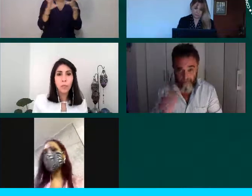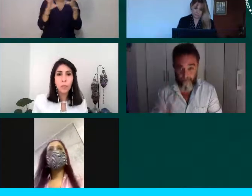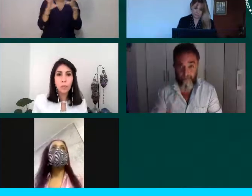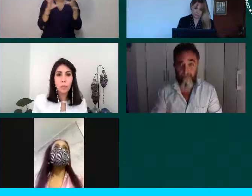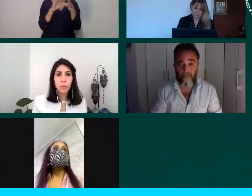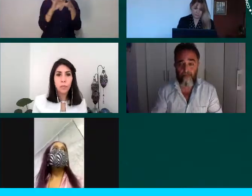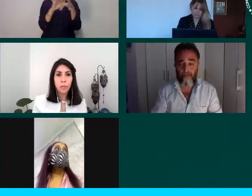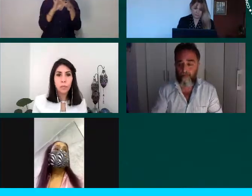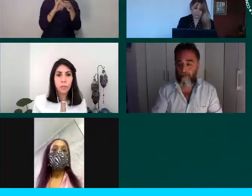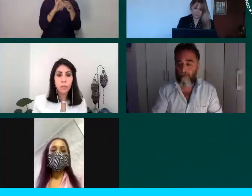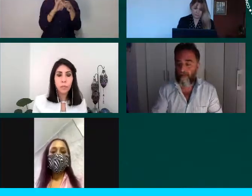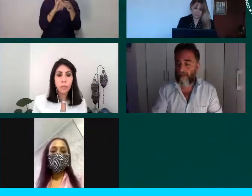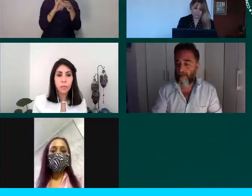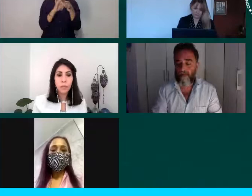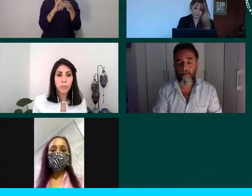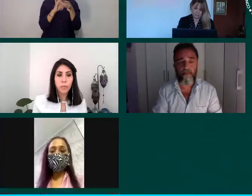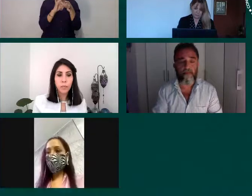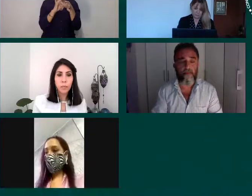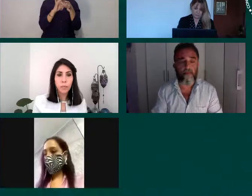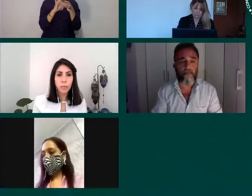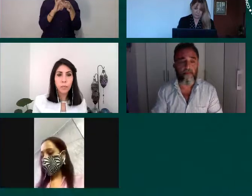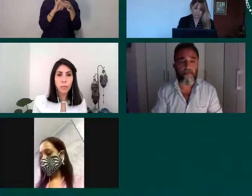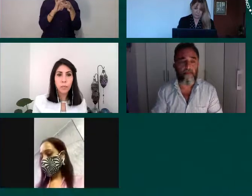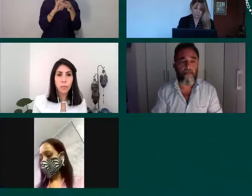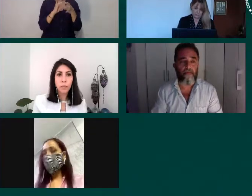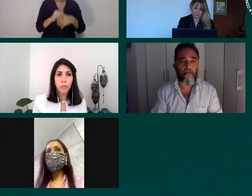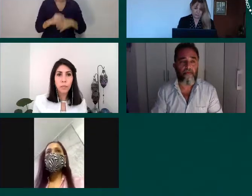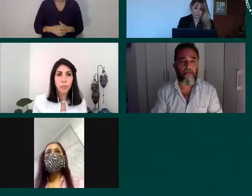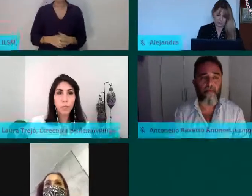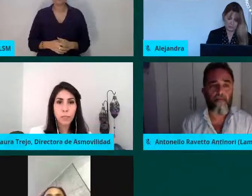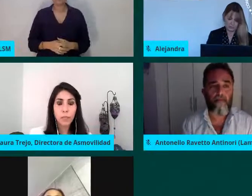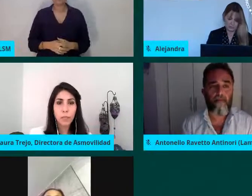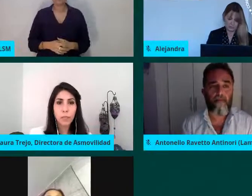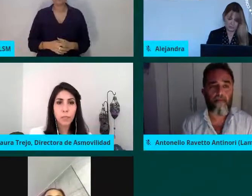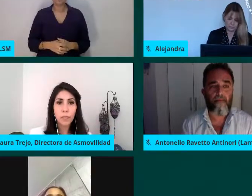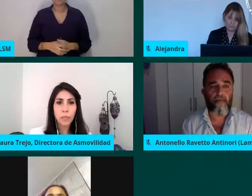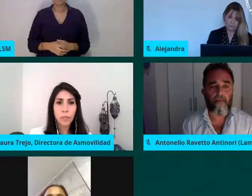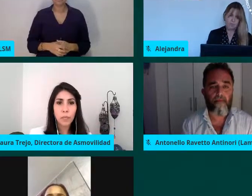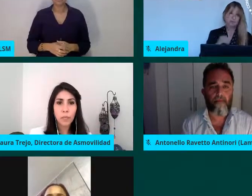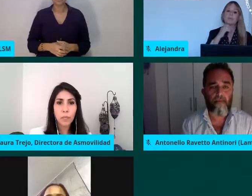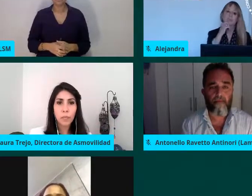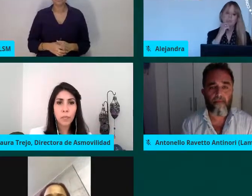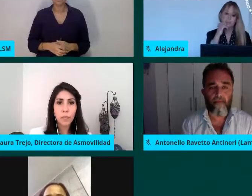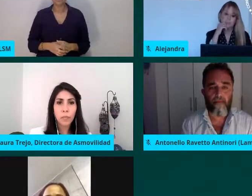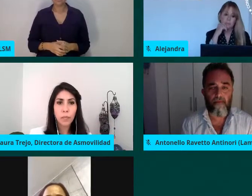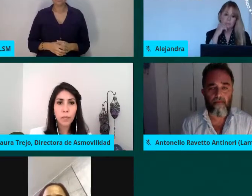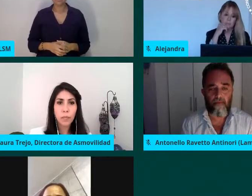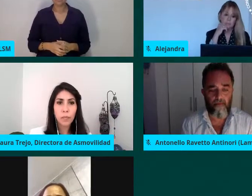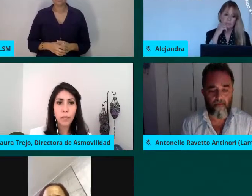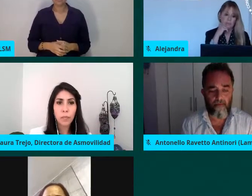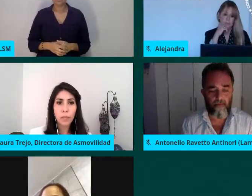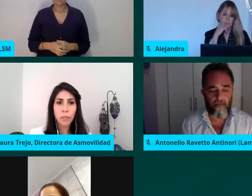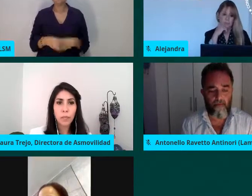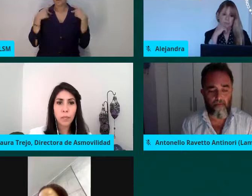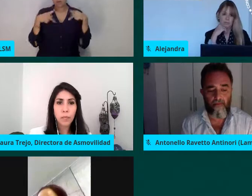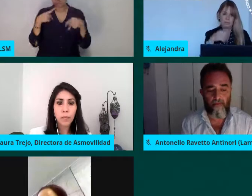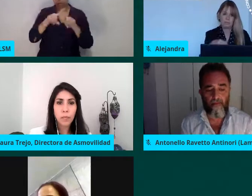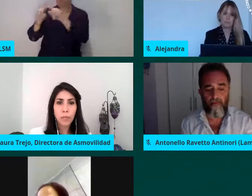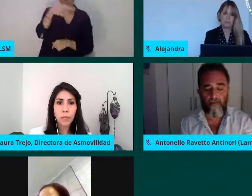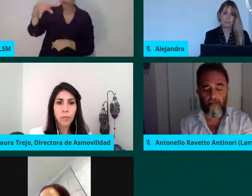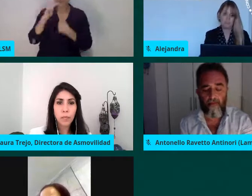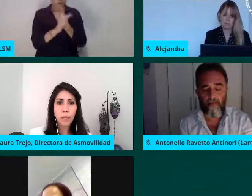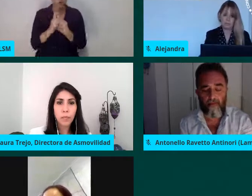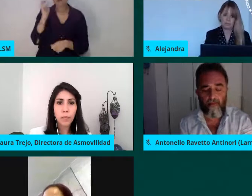en otras partes del mundo y por supuesto tener la visión desde la sociedad civil y de personas que están trabajando hoy